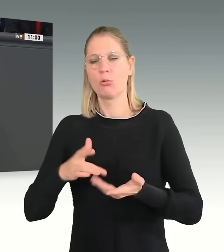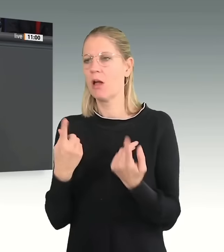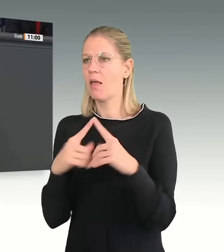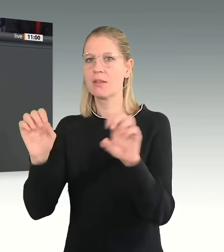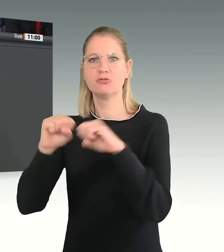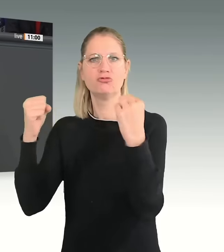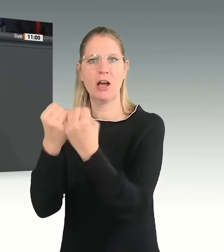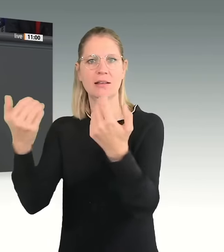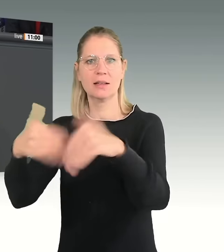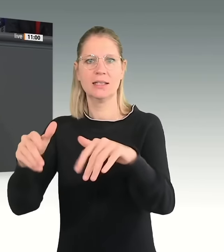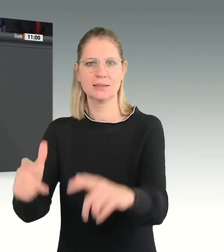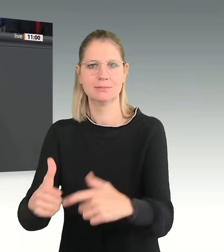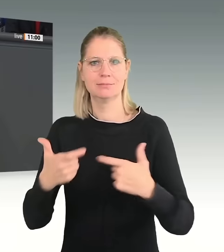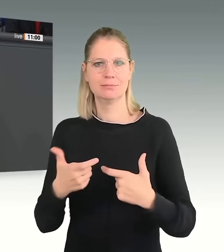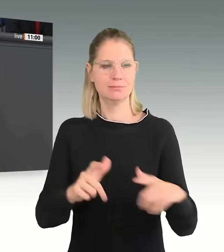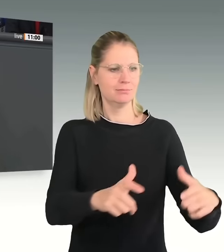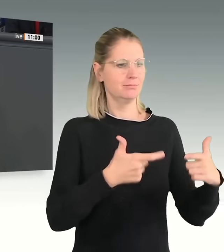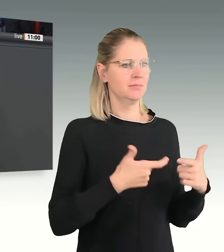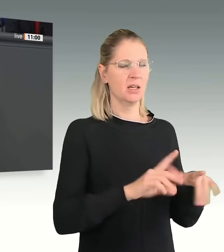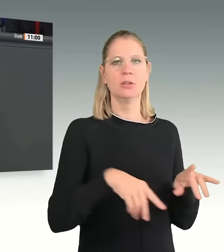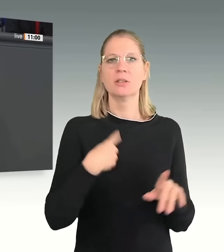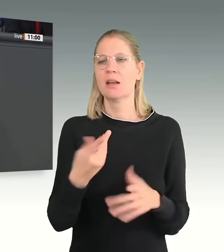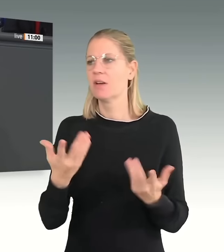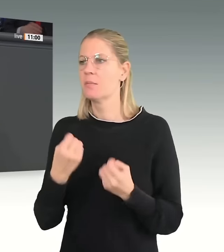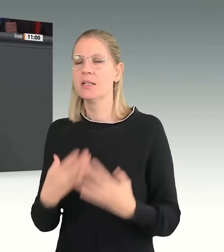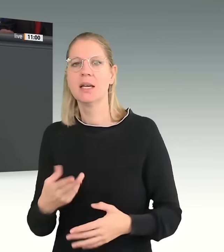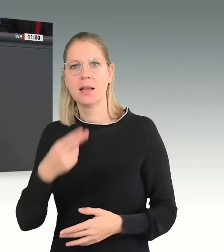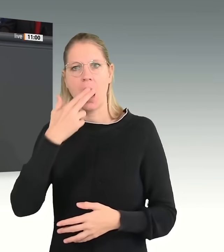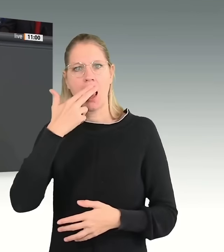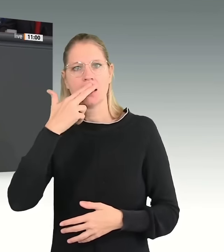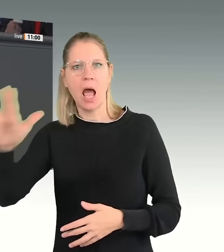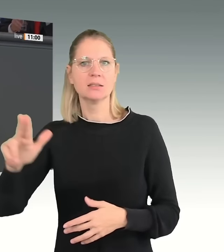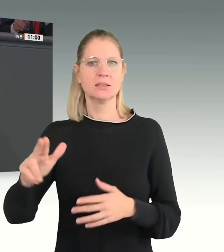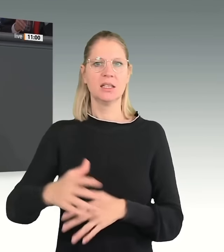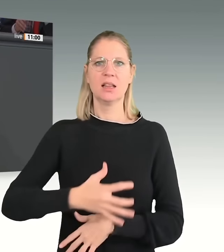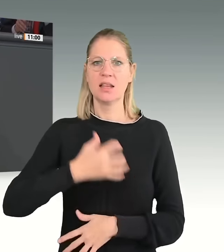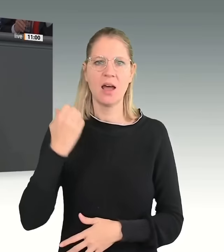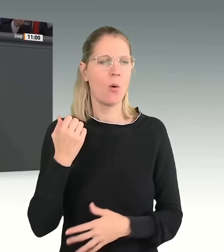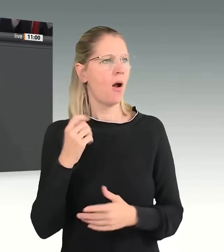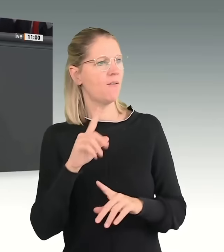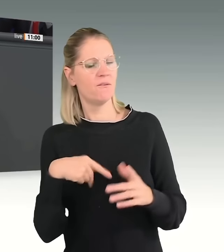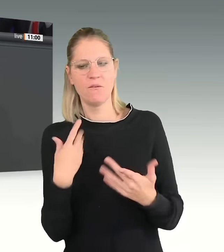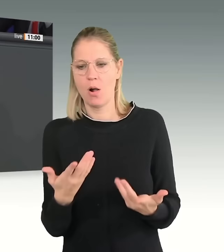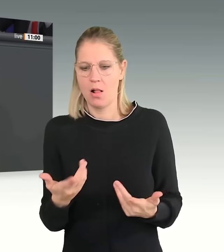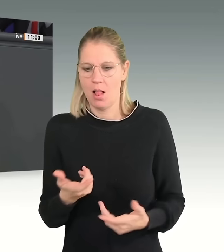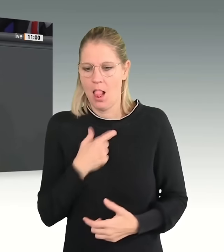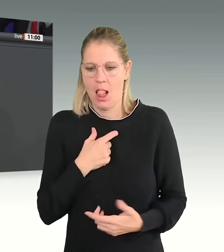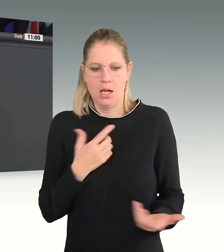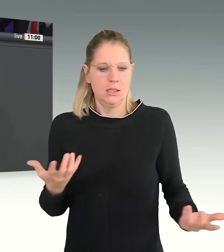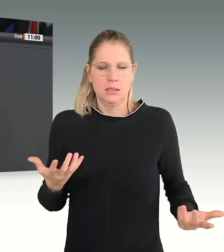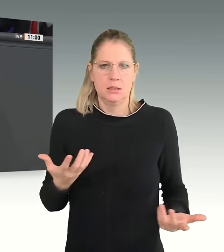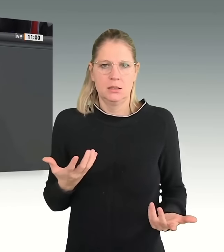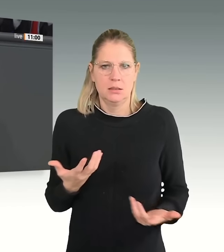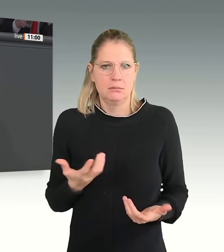zu waren und sie dem Naziterror schutzlos dann ausgeliefert waren und zum Opfer fielen. Der Grund für ein starkes Recht auf Asyl in